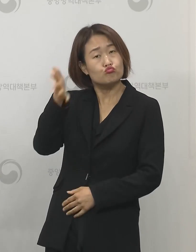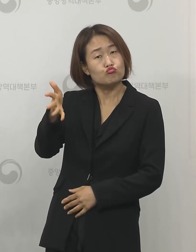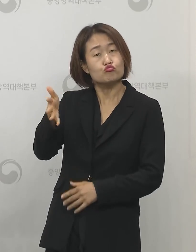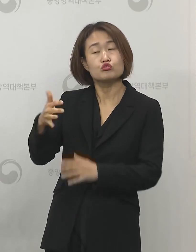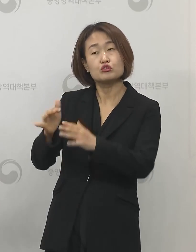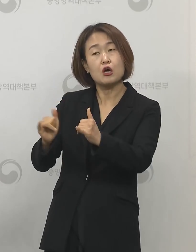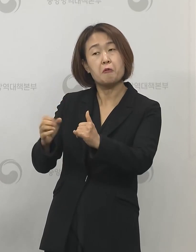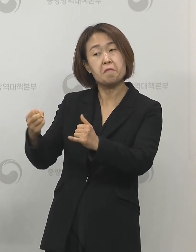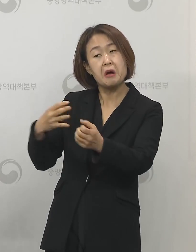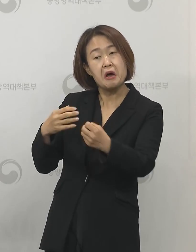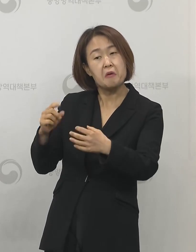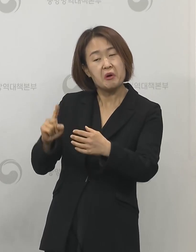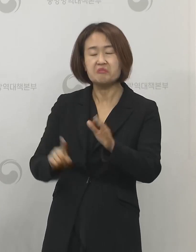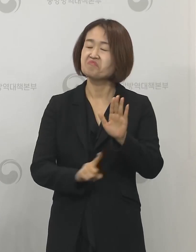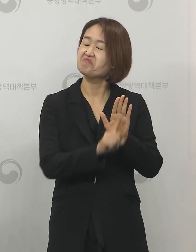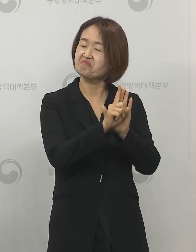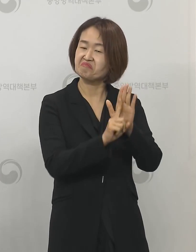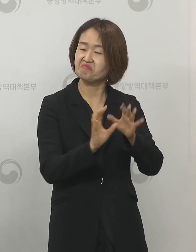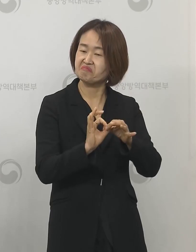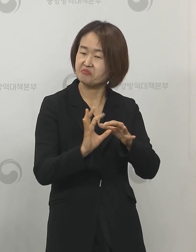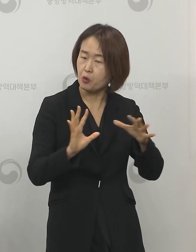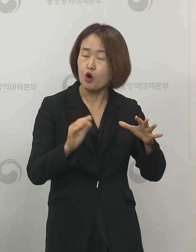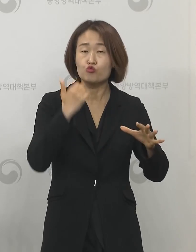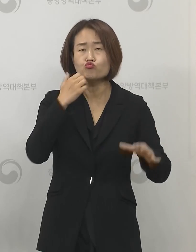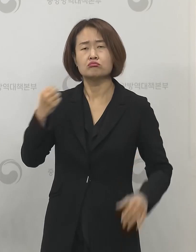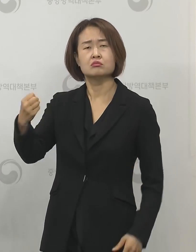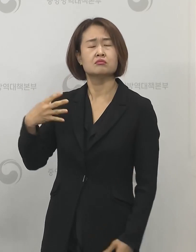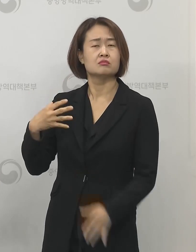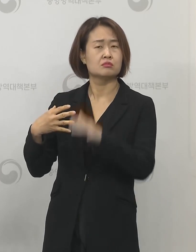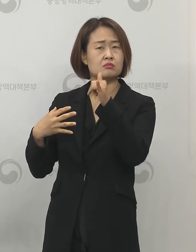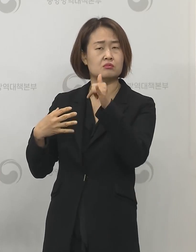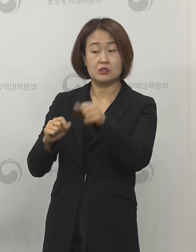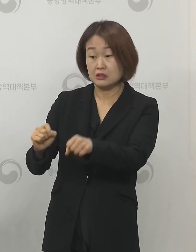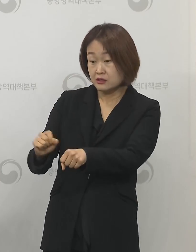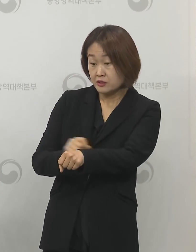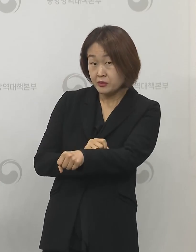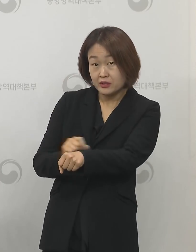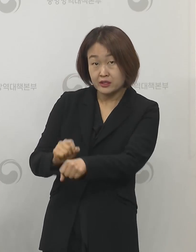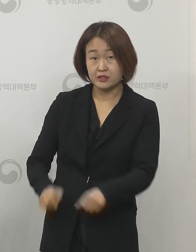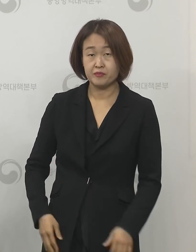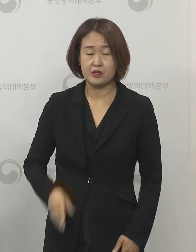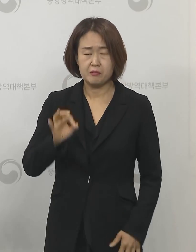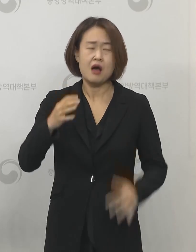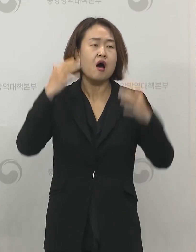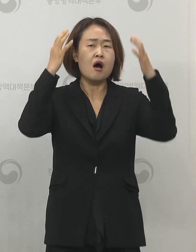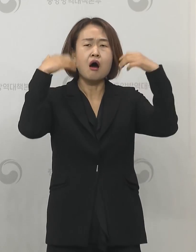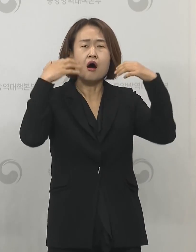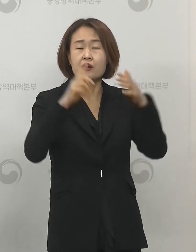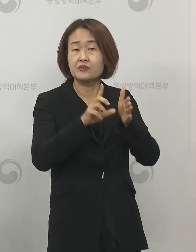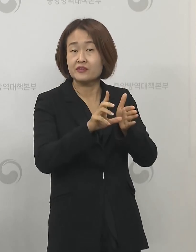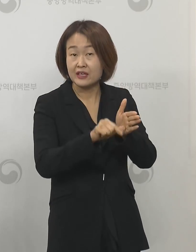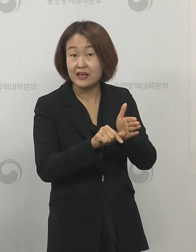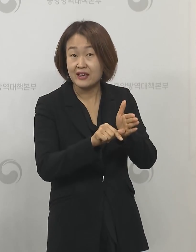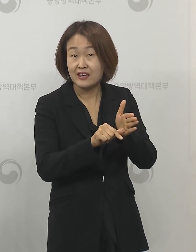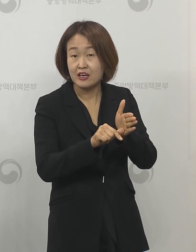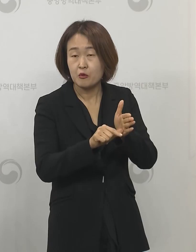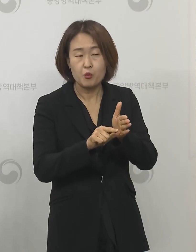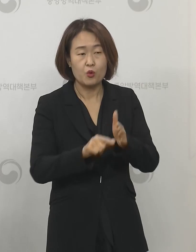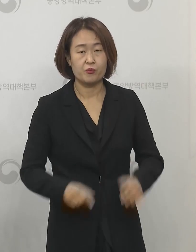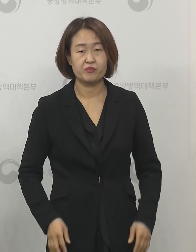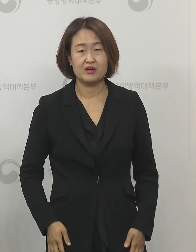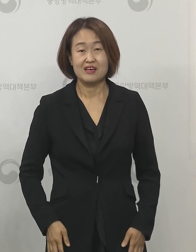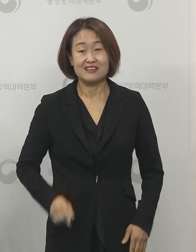기온하고 상관이 없을 거다라는 얘기도 하십니다 특히 여름철이었던 다른